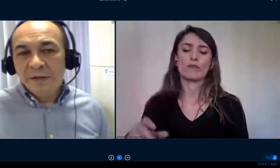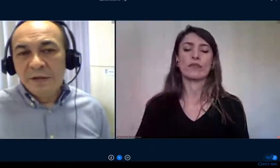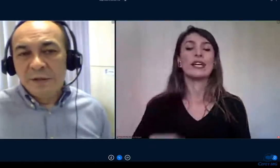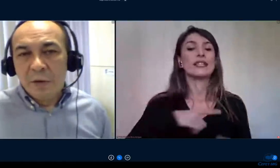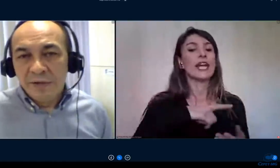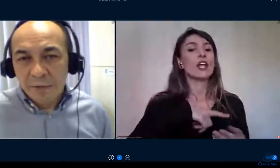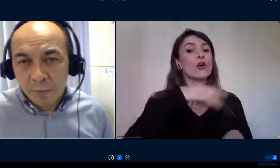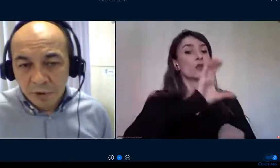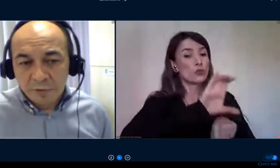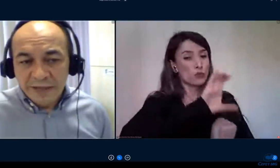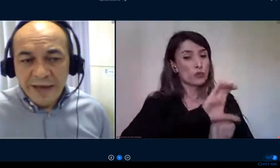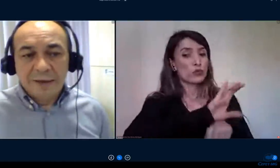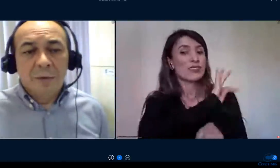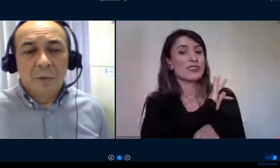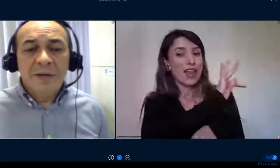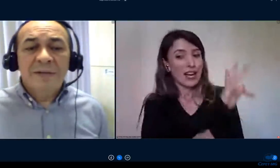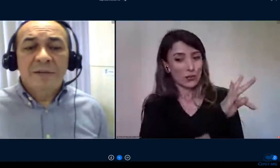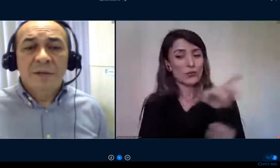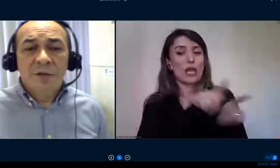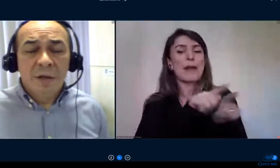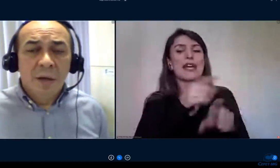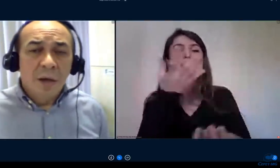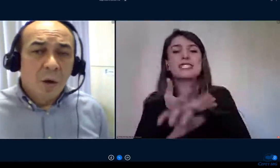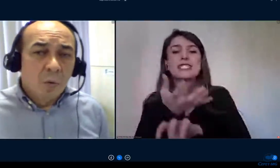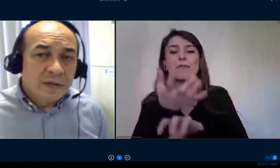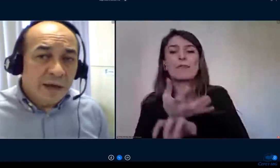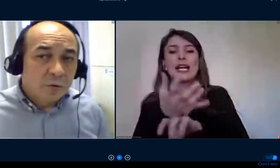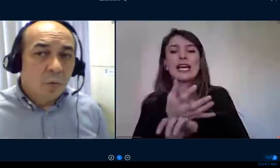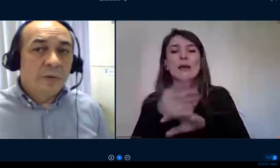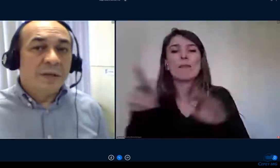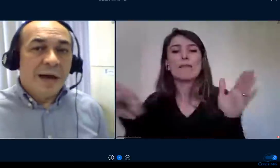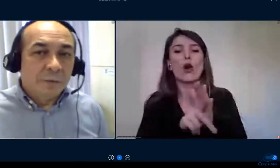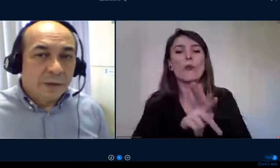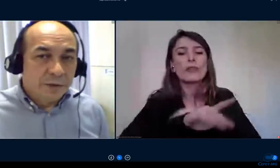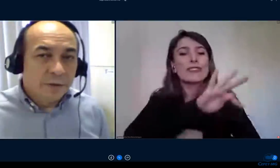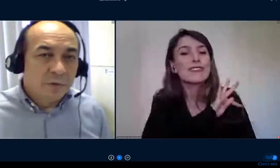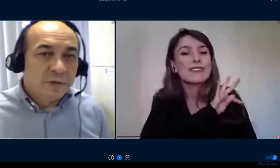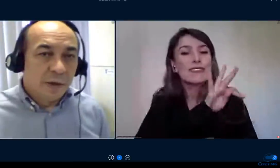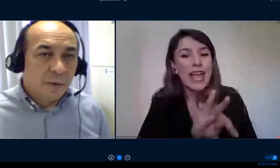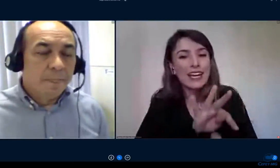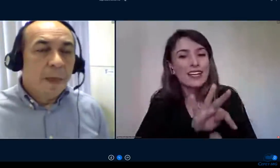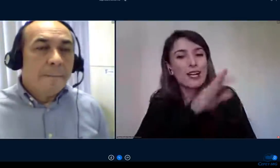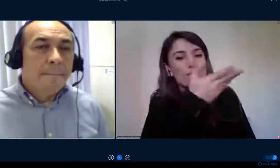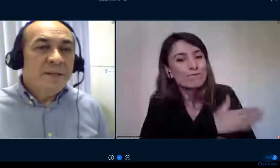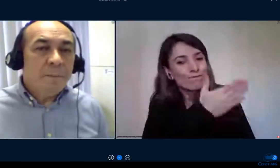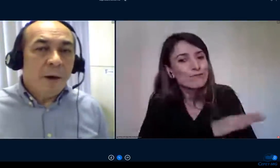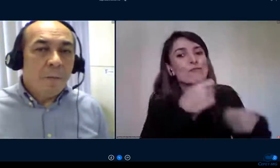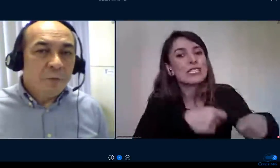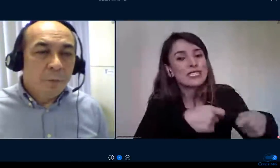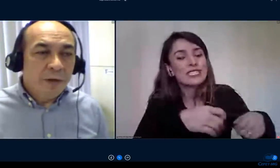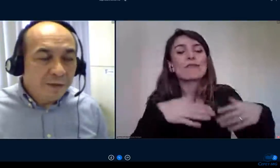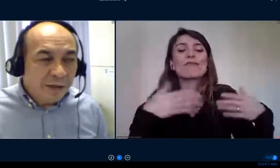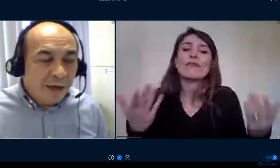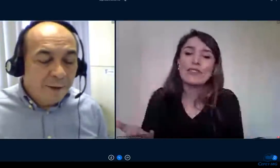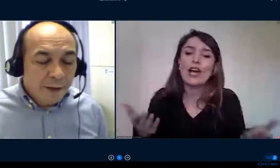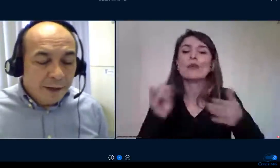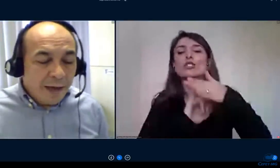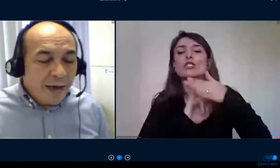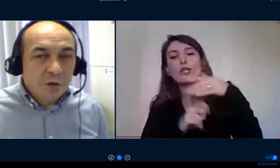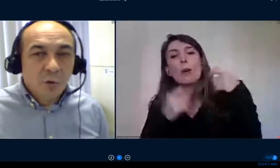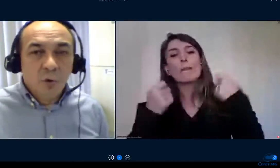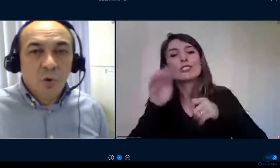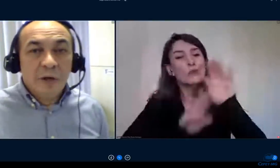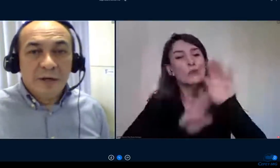disciplinas que estão nesse bojo técnico eles exigem um certo cuidado da instituição principalmente porque tem